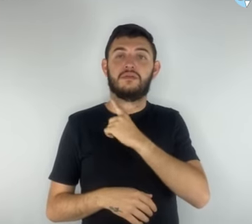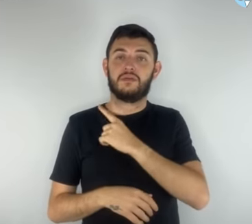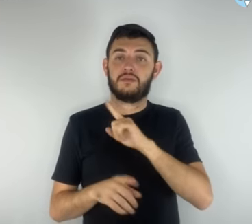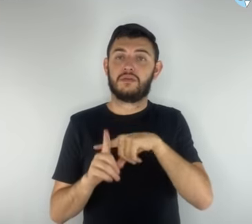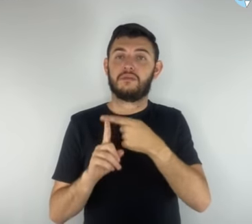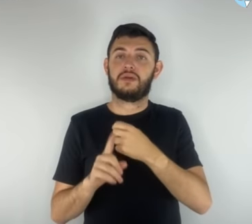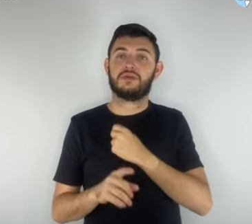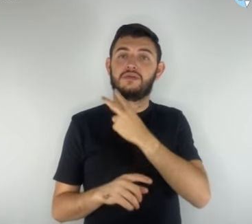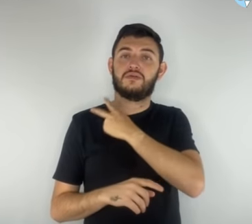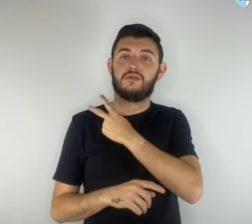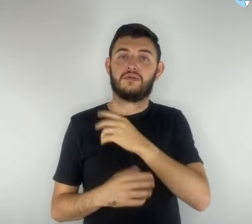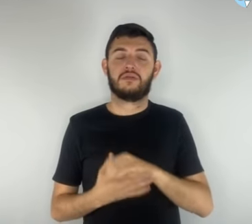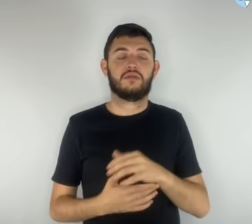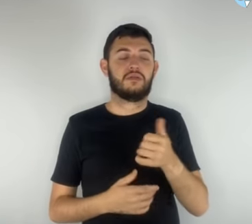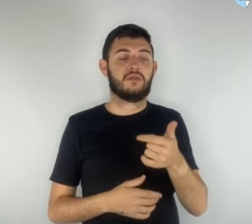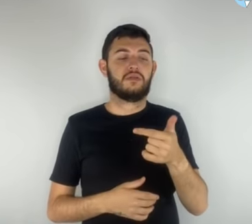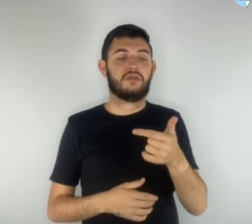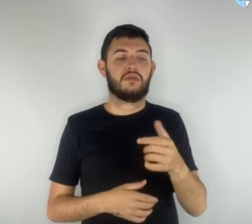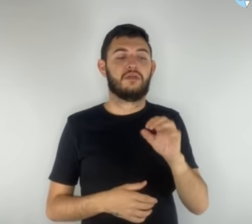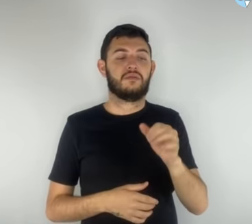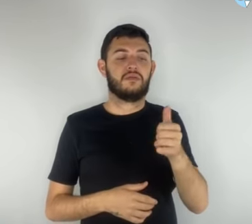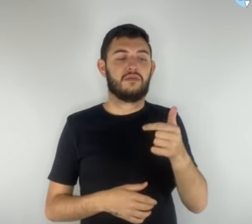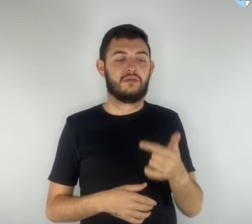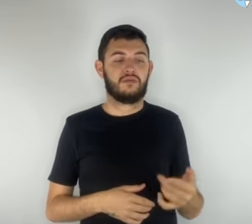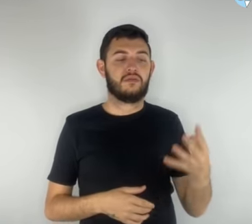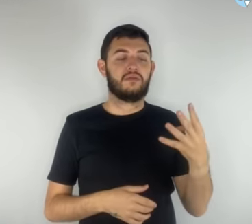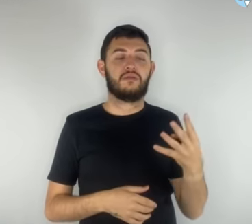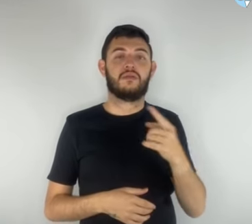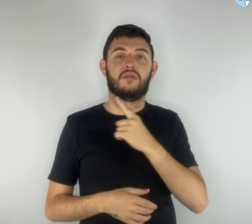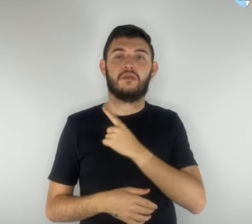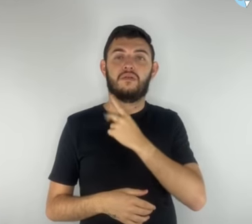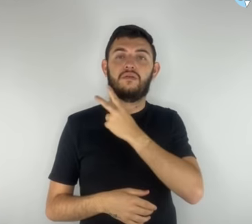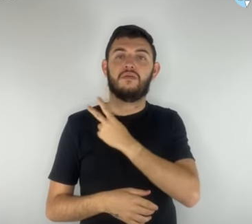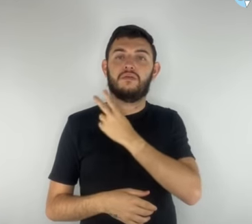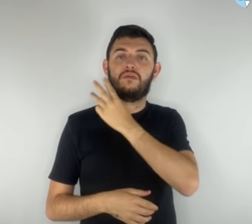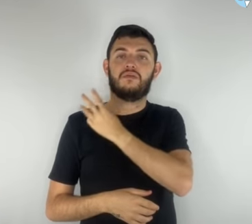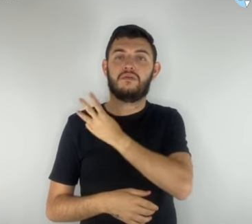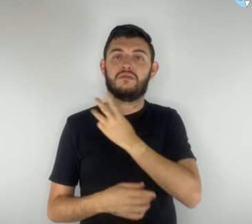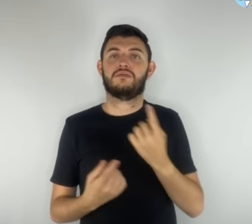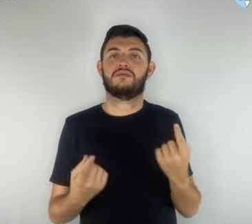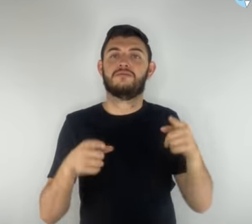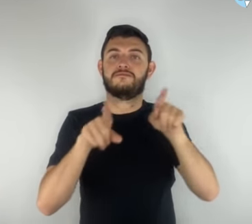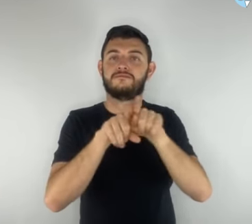anos, 2024, primeiros, segundos e terceiros anos. Segundos e terceiros anos.